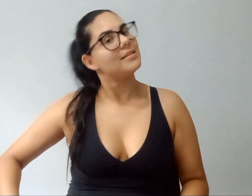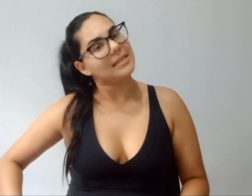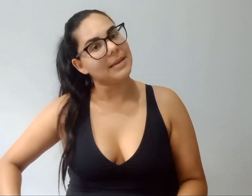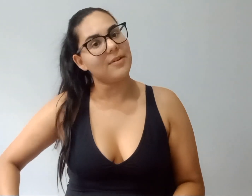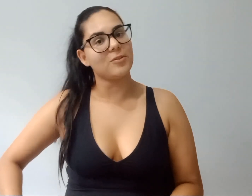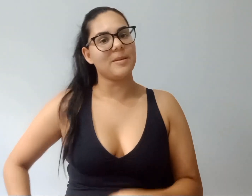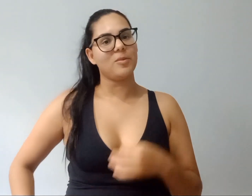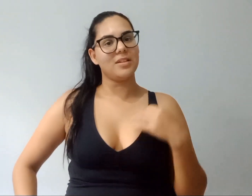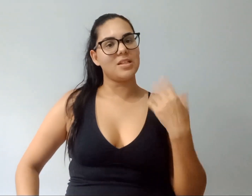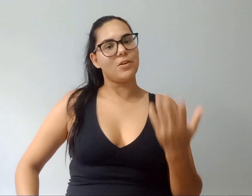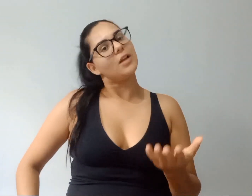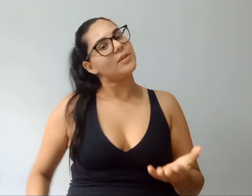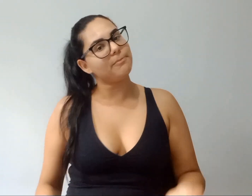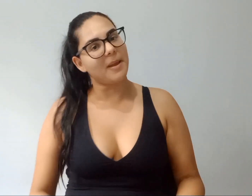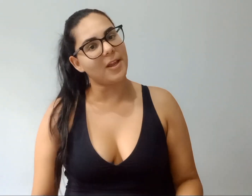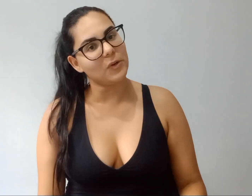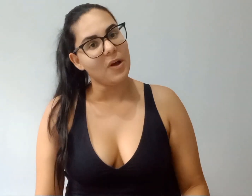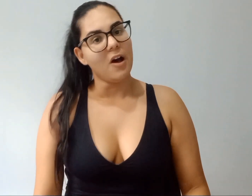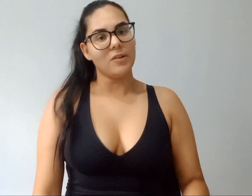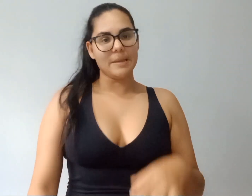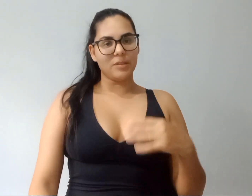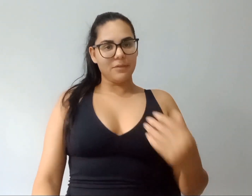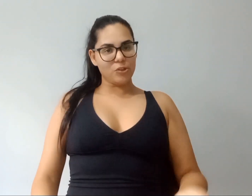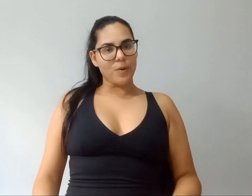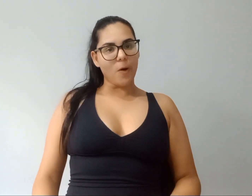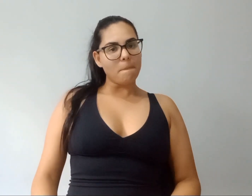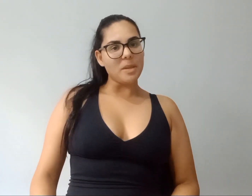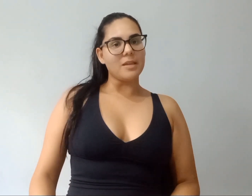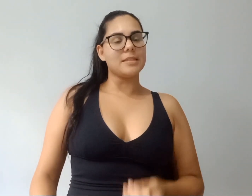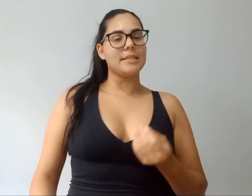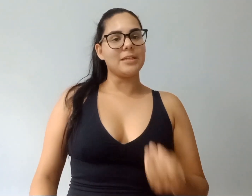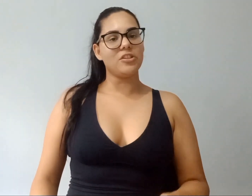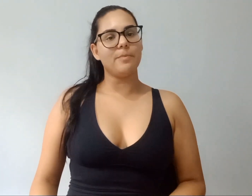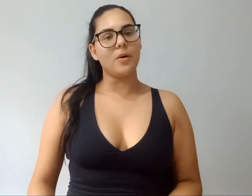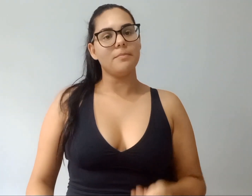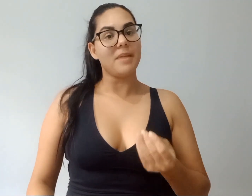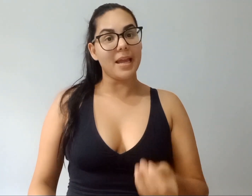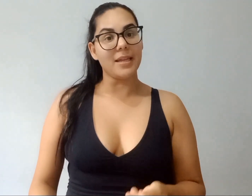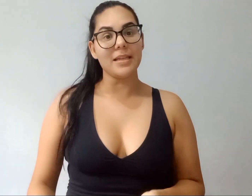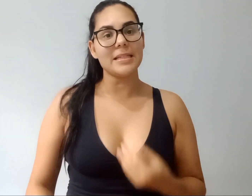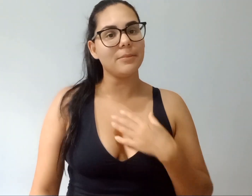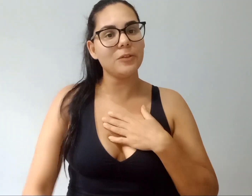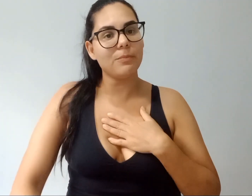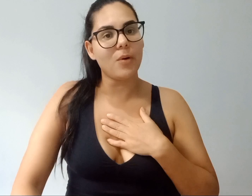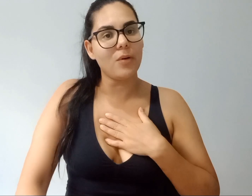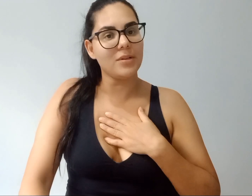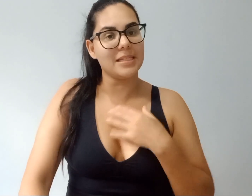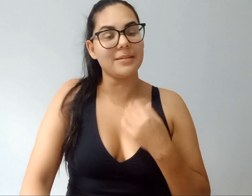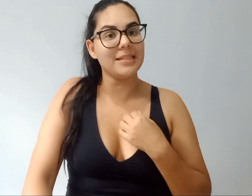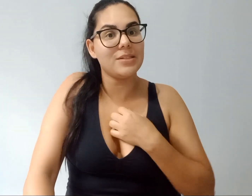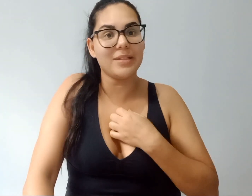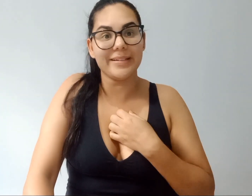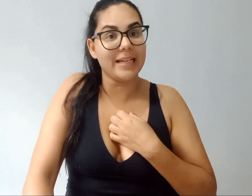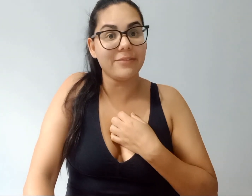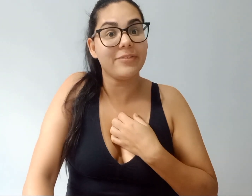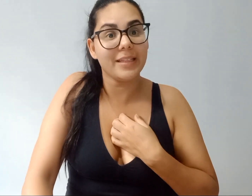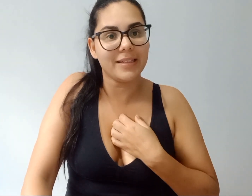cima, você poder se olhar no espelho, você poder vestir uma roupinha, se sentir bem. Isso é muito bom, isso é vida,